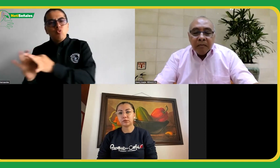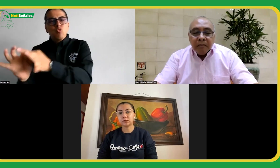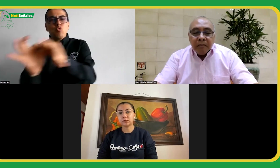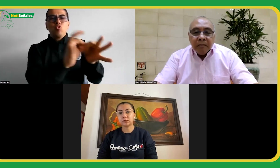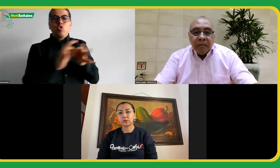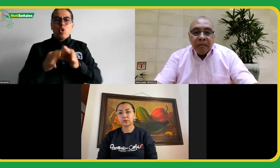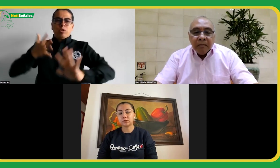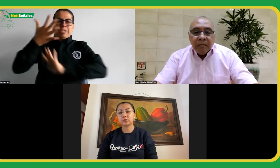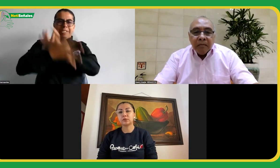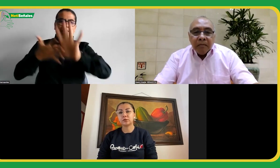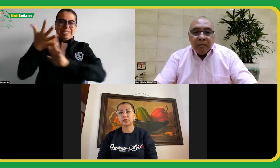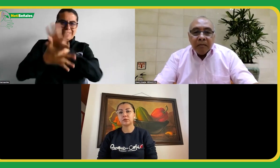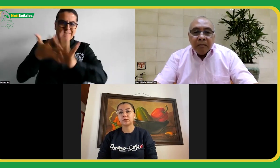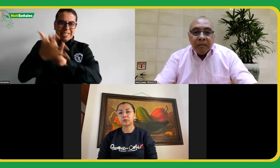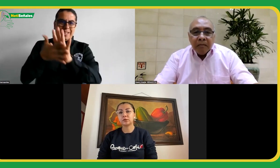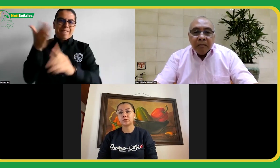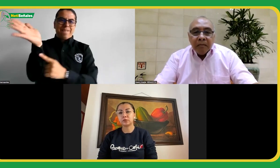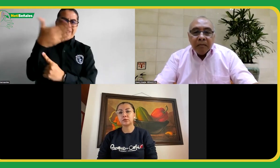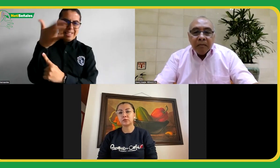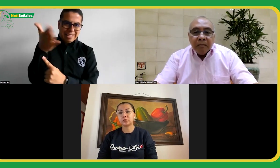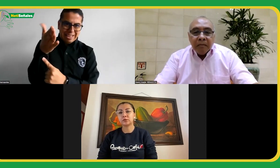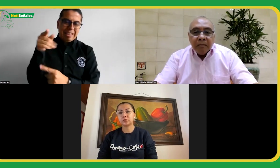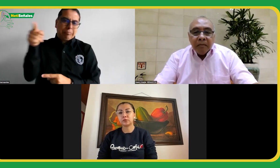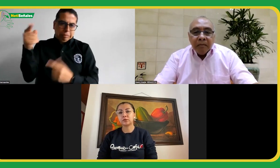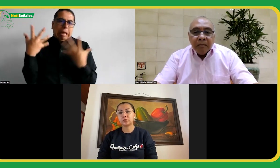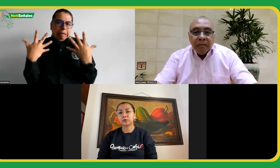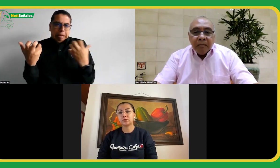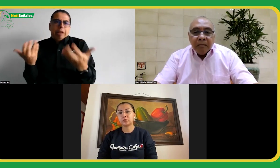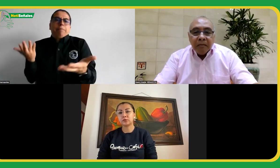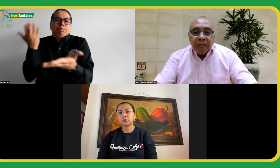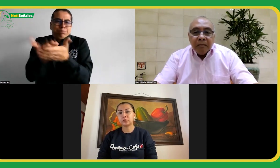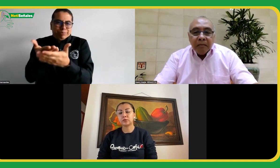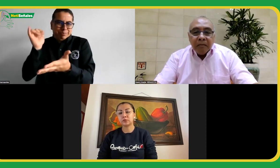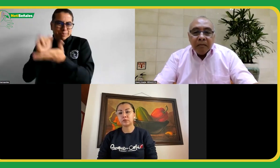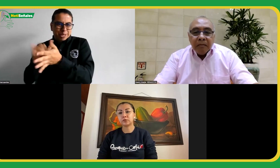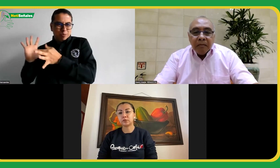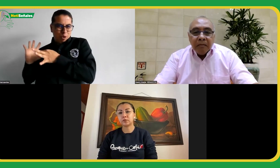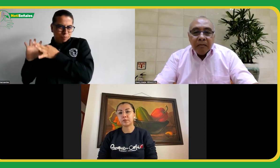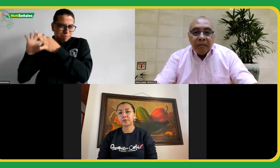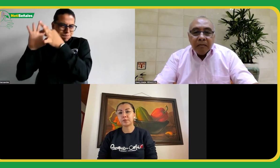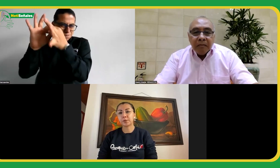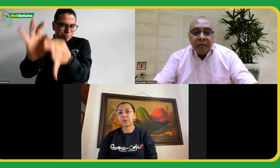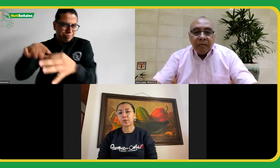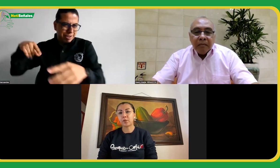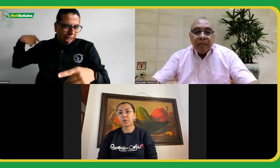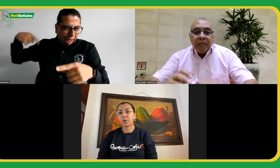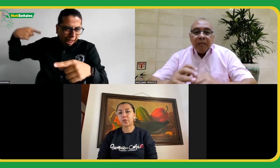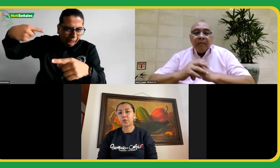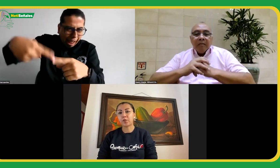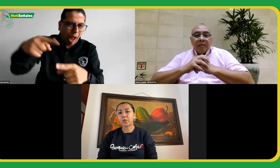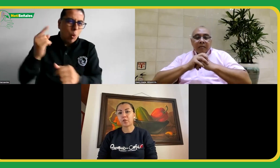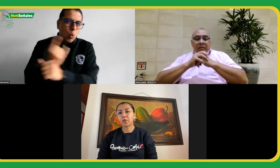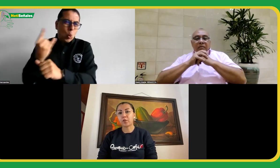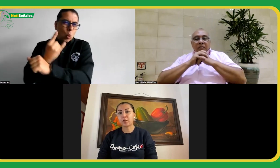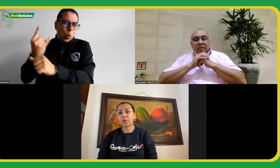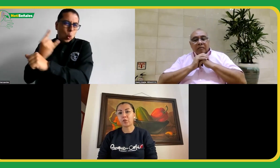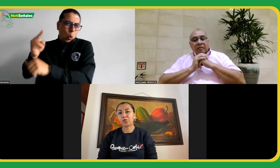por la lengua de señas. Ese era el nombre que he manejado durante mucho tiempo pero dentro de la asamblea de la